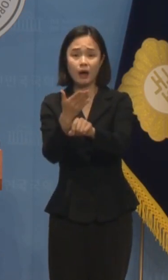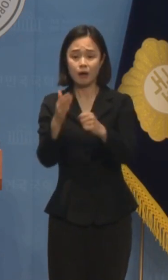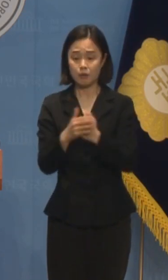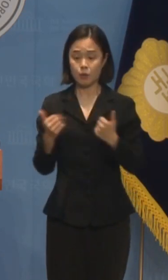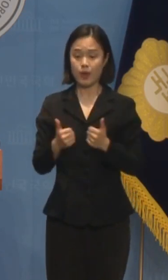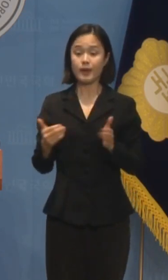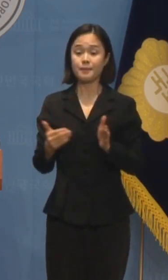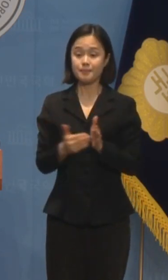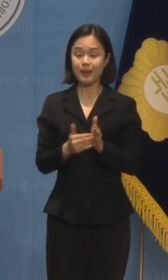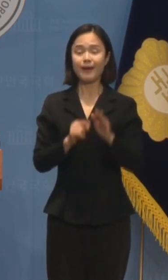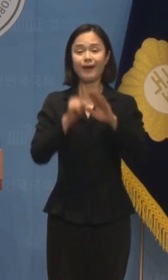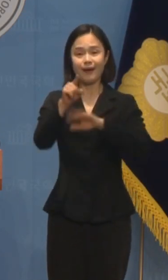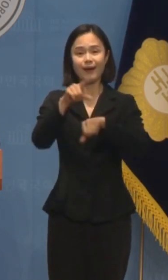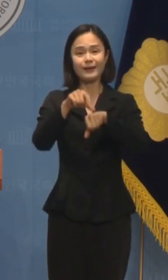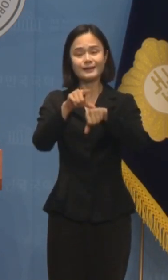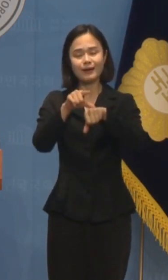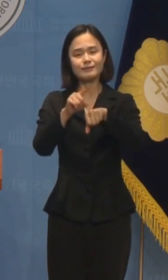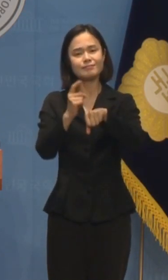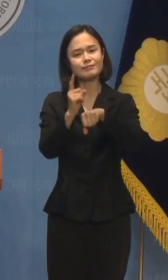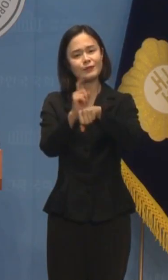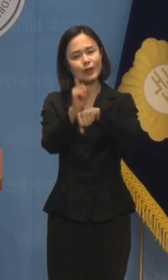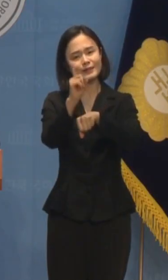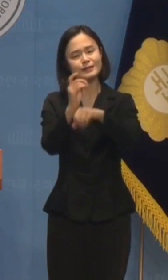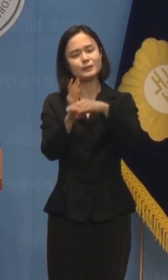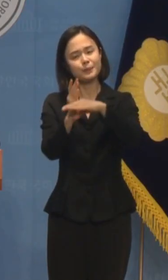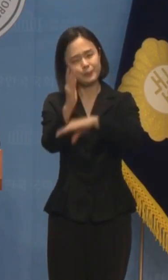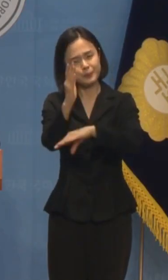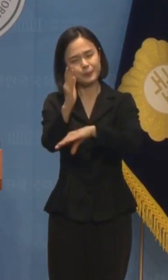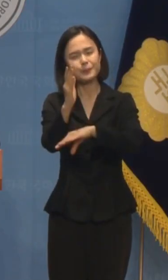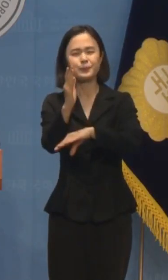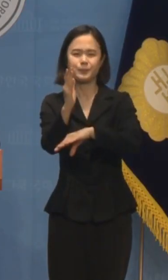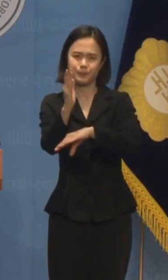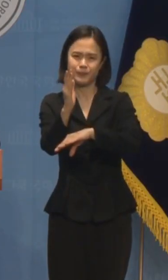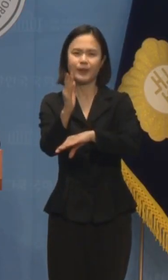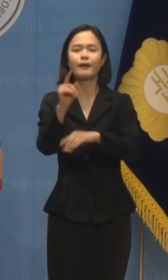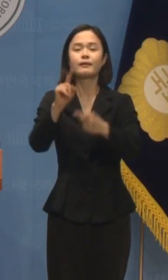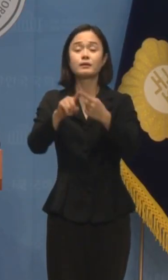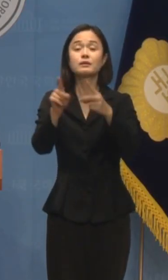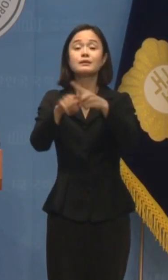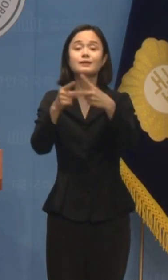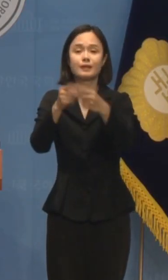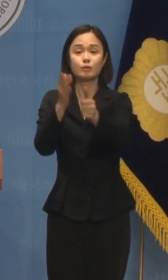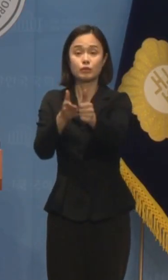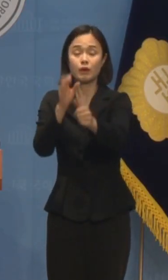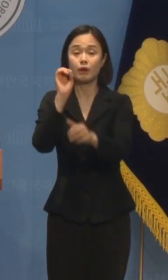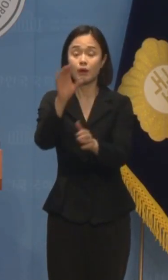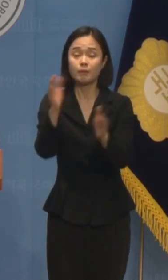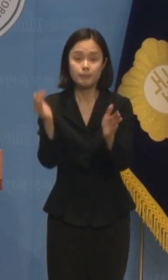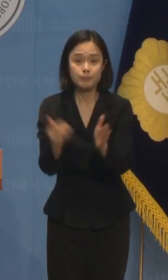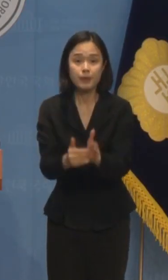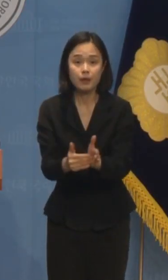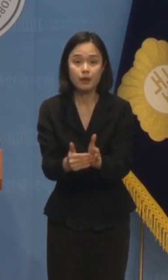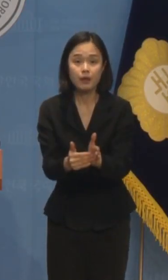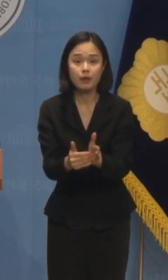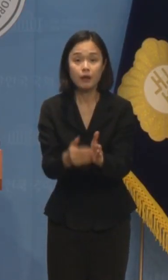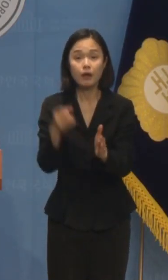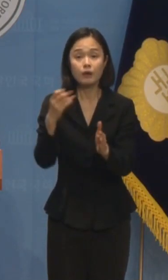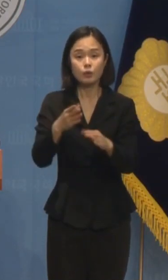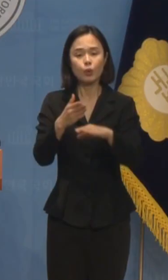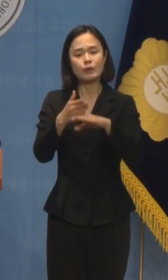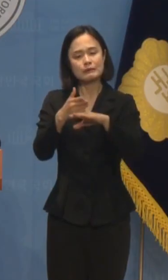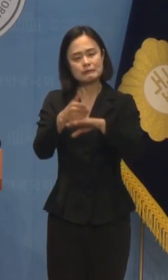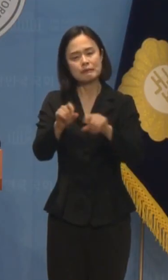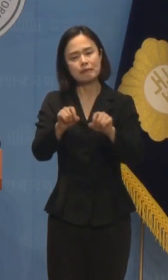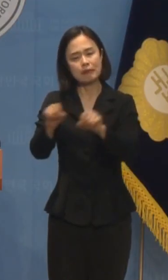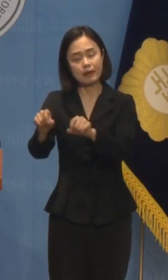수밖에 없는 당의 사정이 생겼다. 이렇게 양해를 구했고 조금 늦는 만큼 조사 시간 확보를 위해서